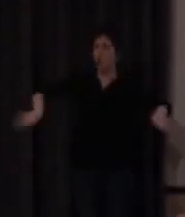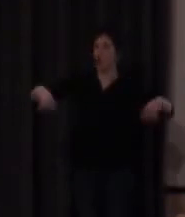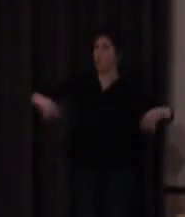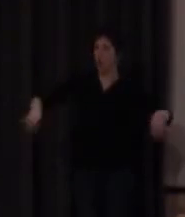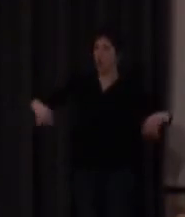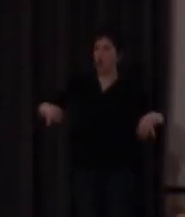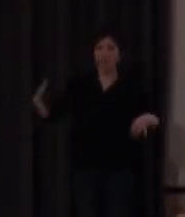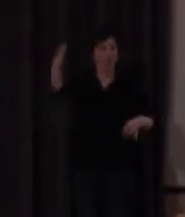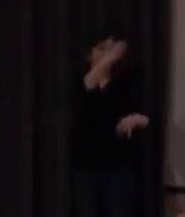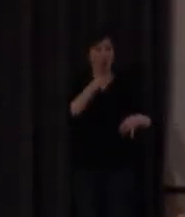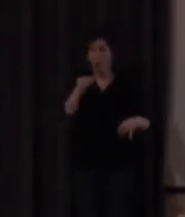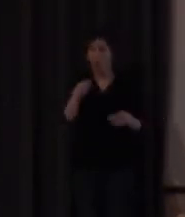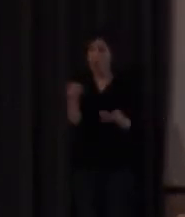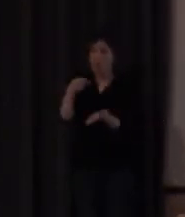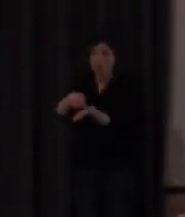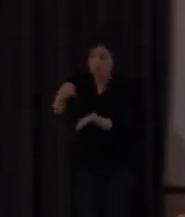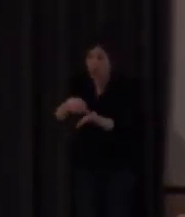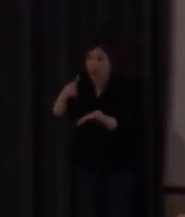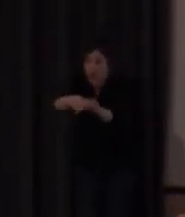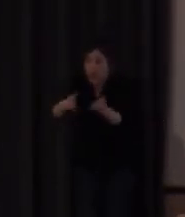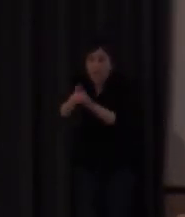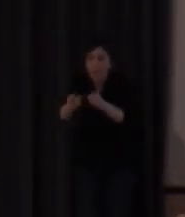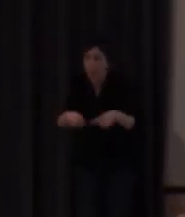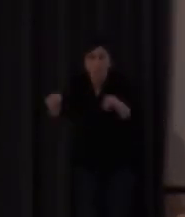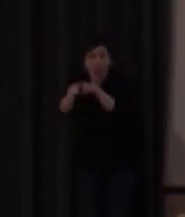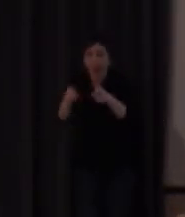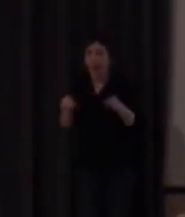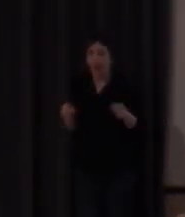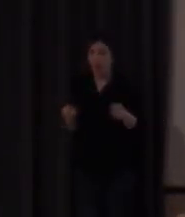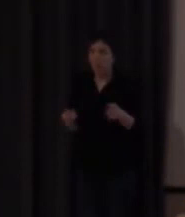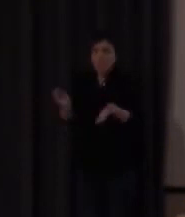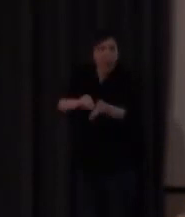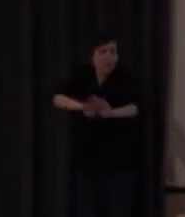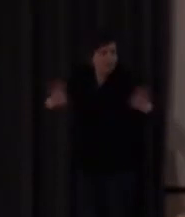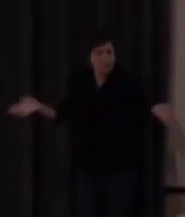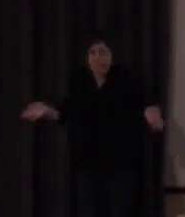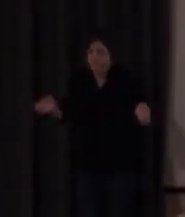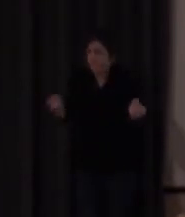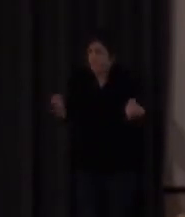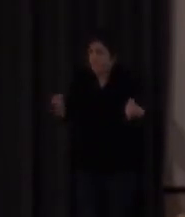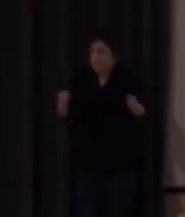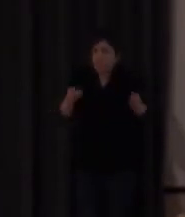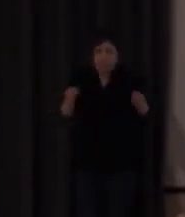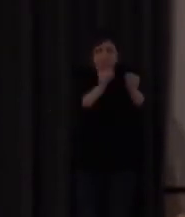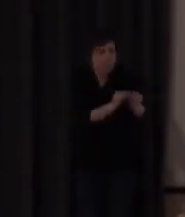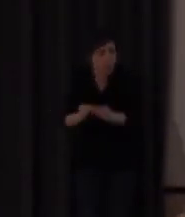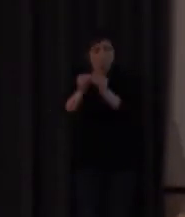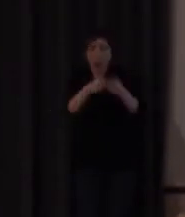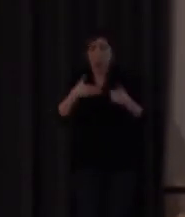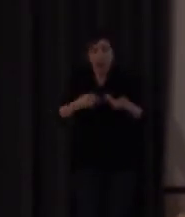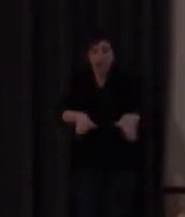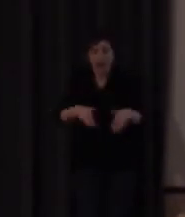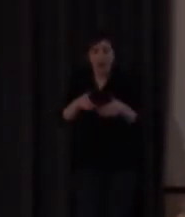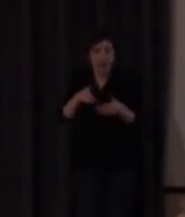todos como una lengua más que no tiene nada más de específico que las otras que se estudian en un grado de traducción o